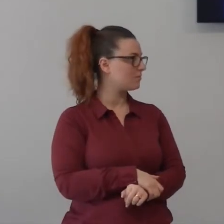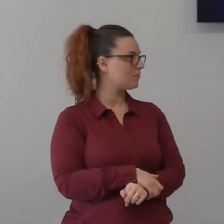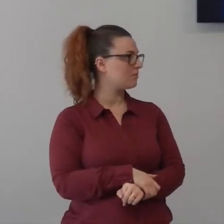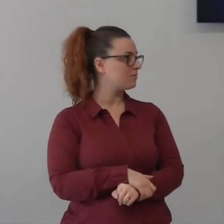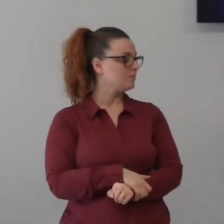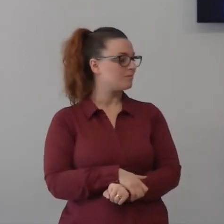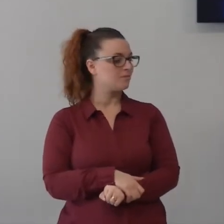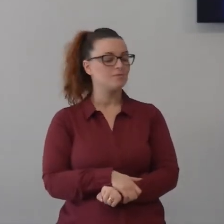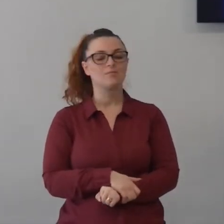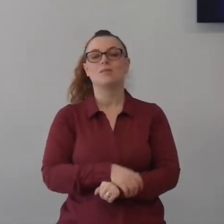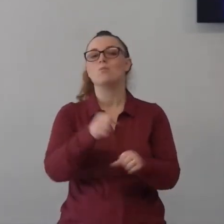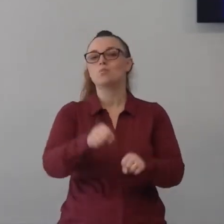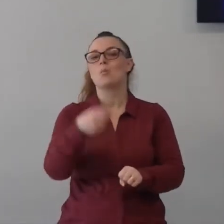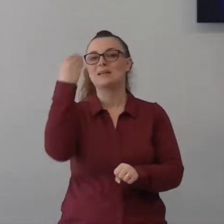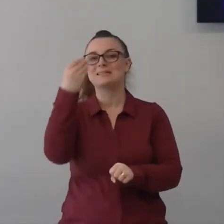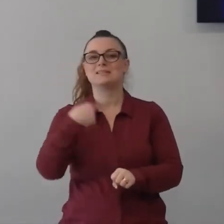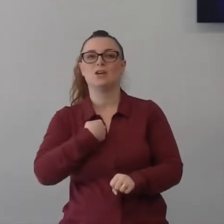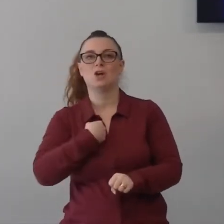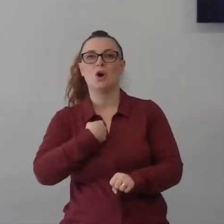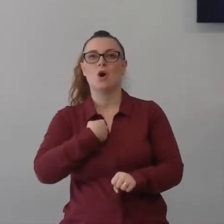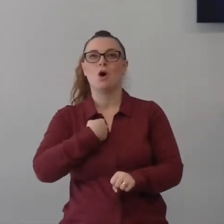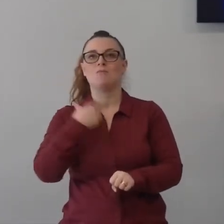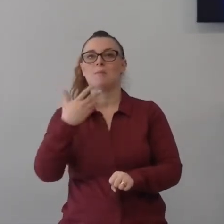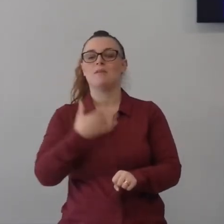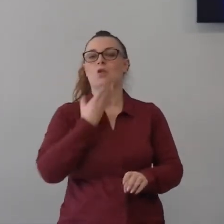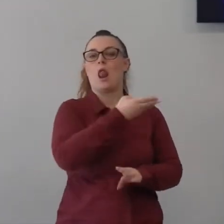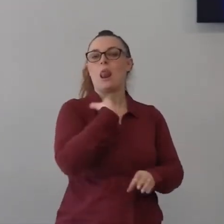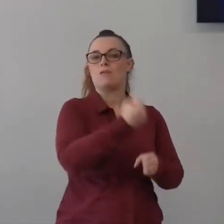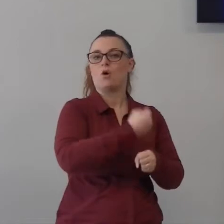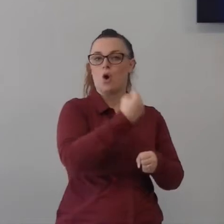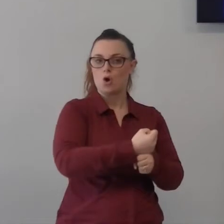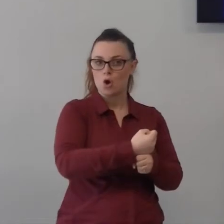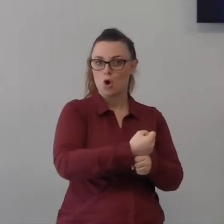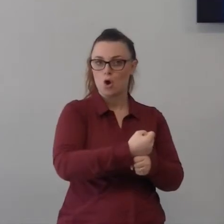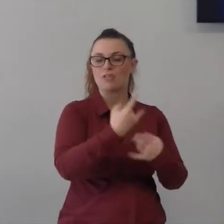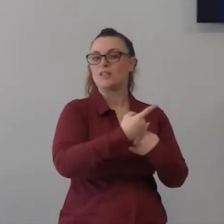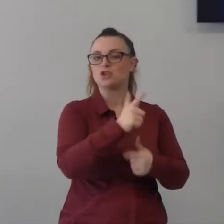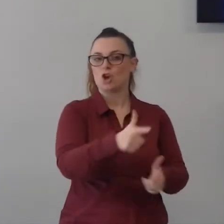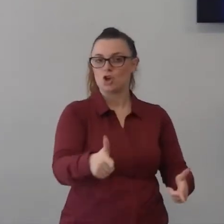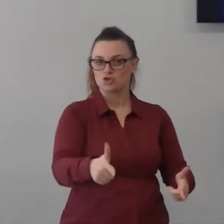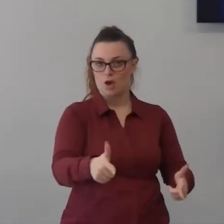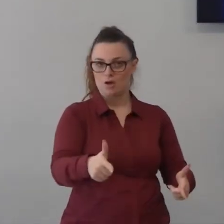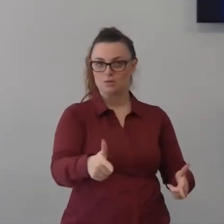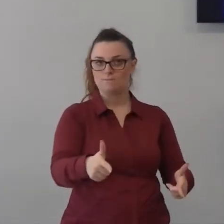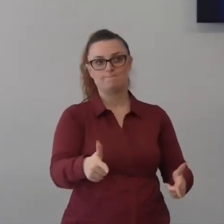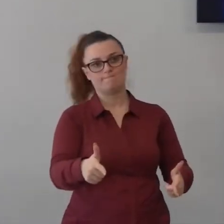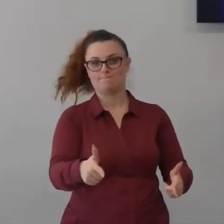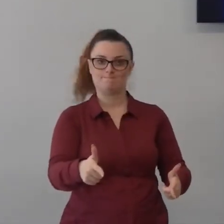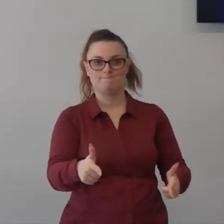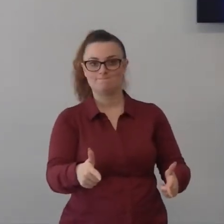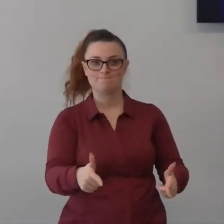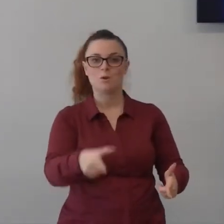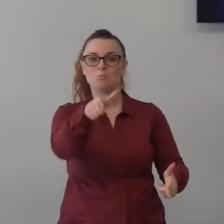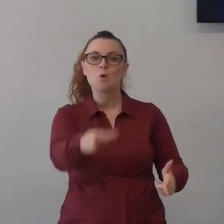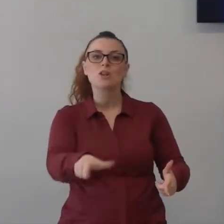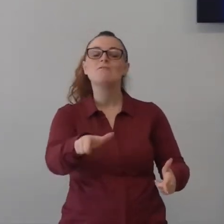che io lavoro più bene più male sapete l'ambizione più grande di satana è quella di friggere